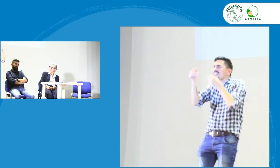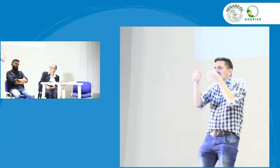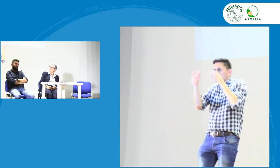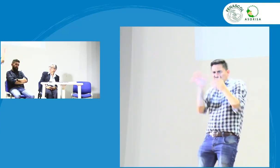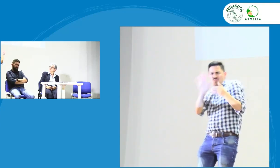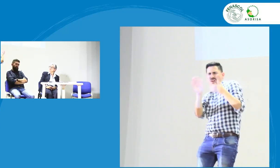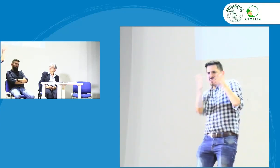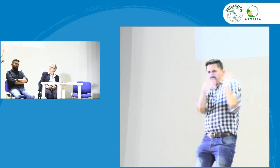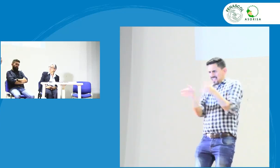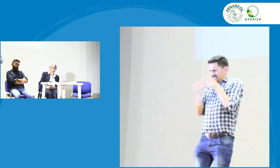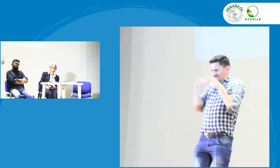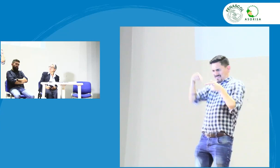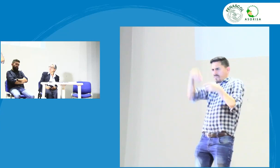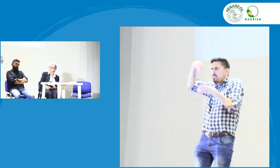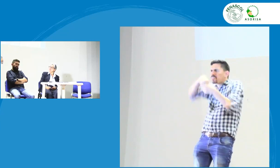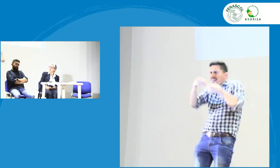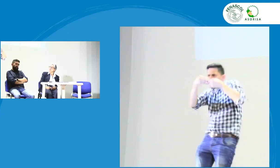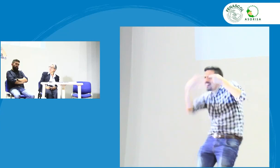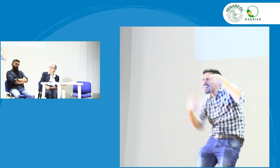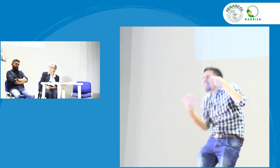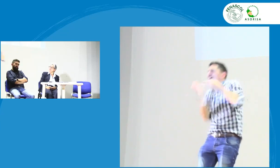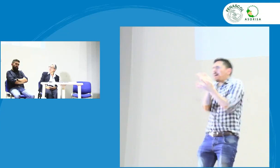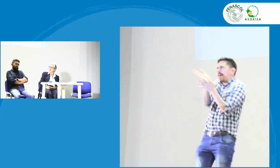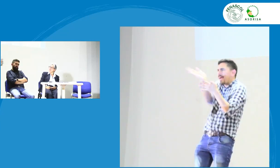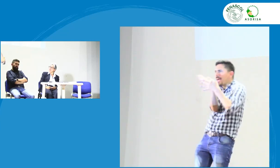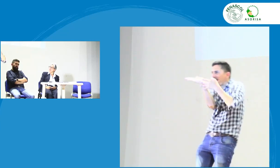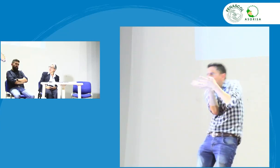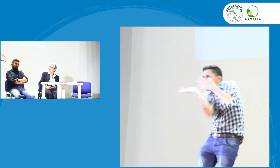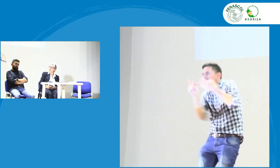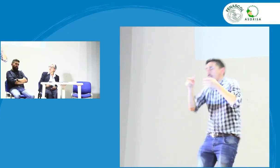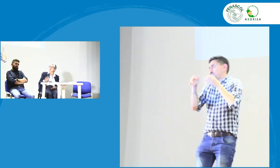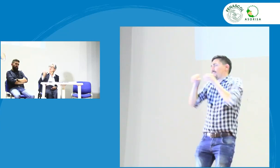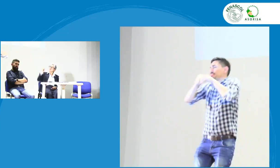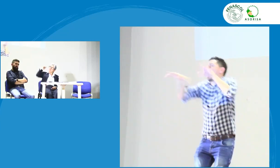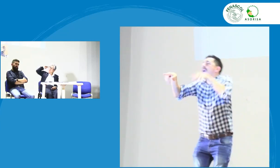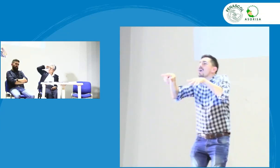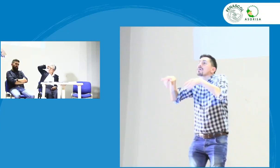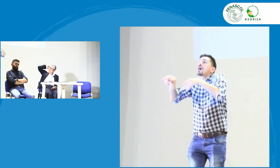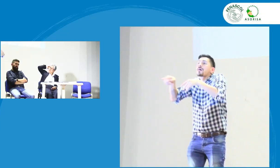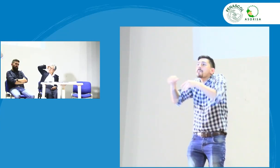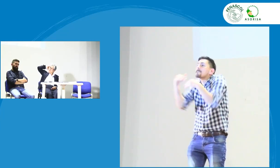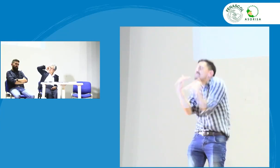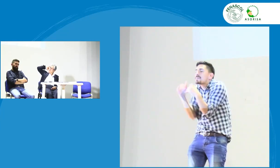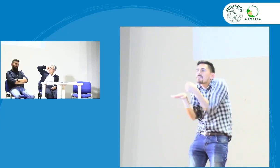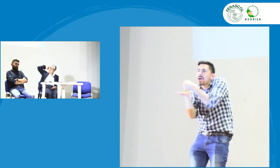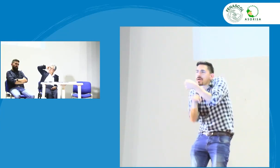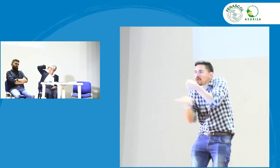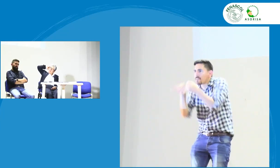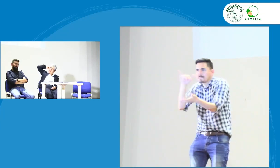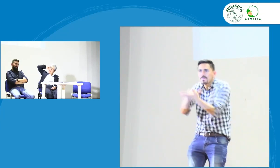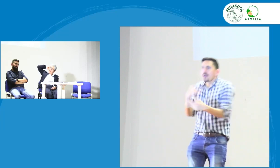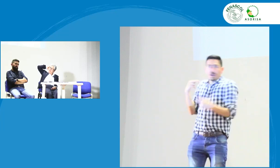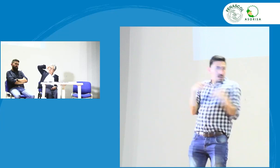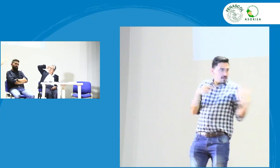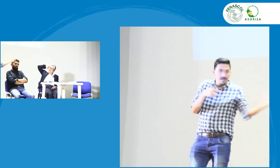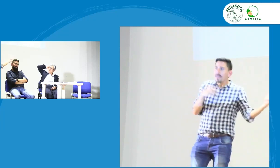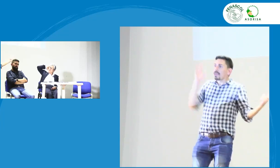planeación lingüística a qué se refiere cuáles son sus componentes sus ejes como información